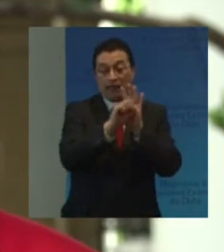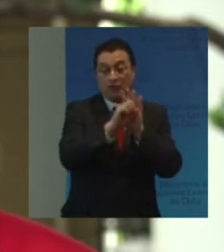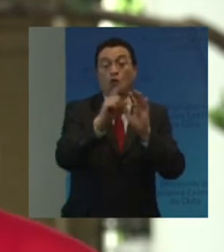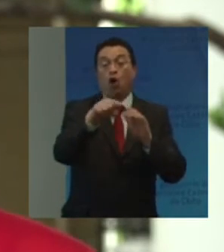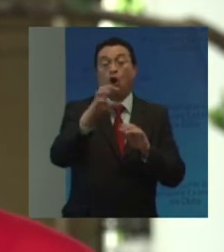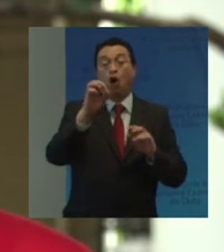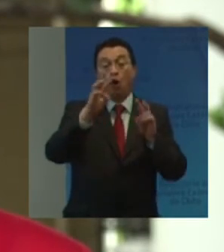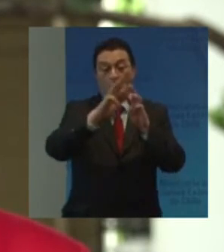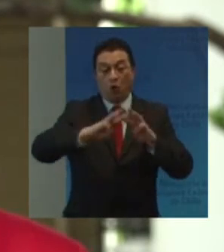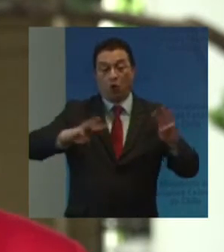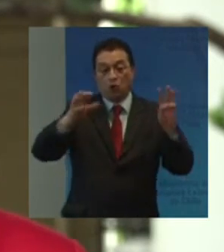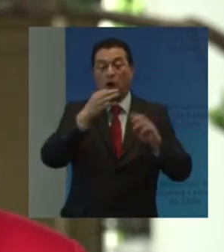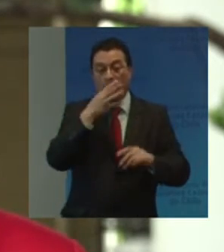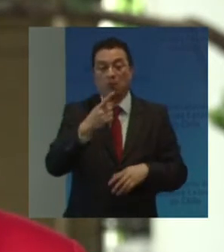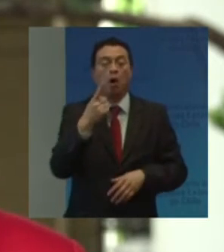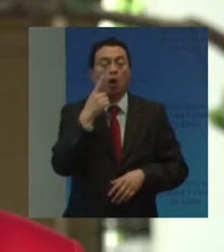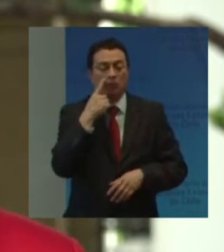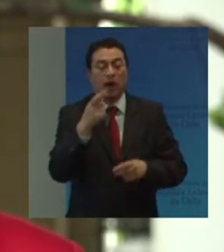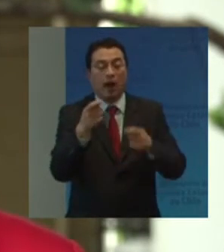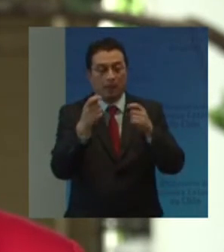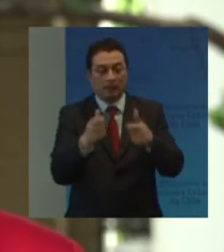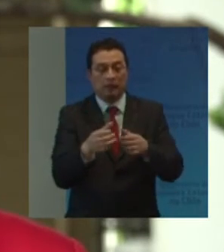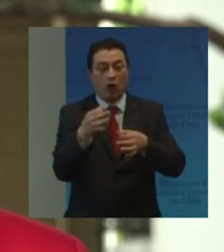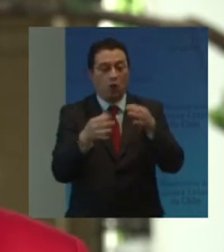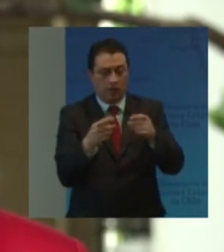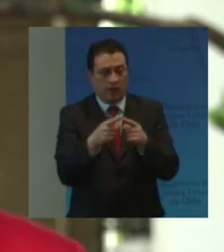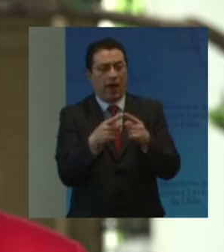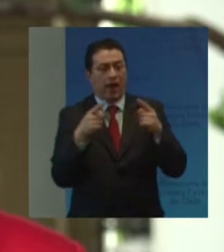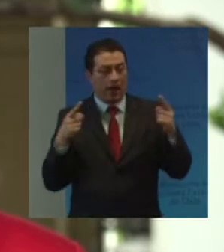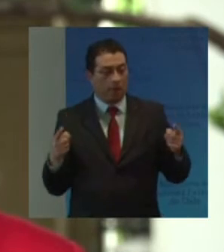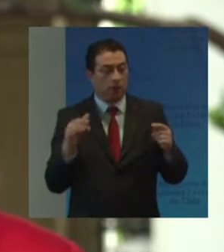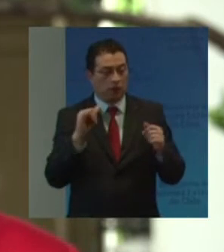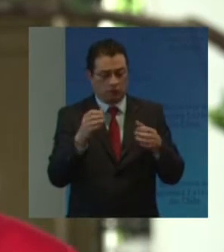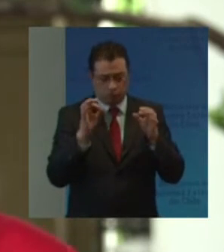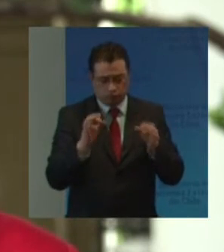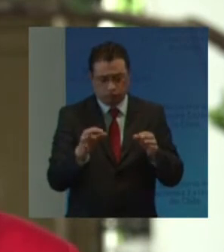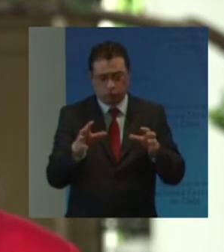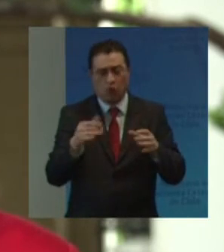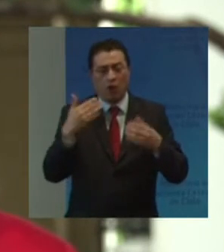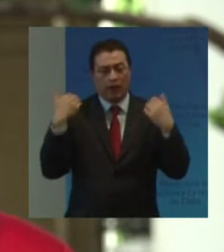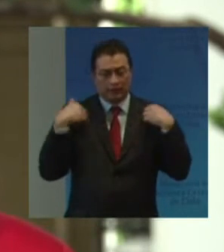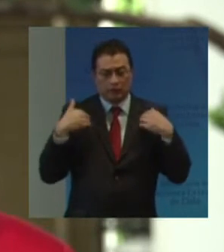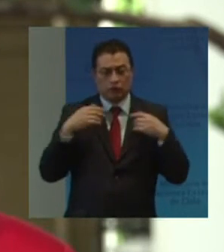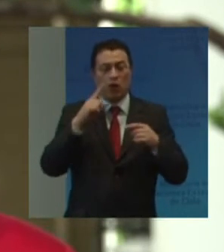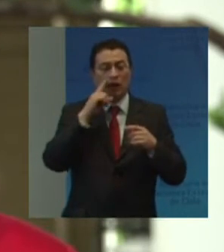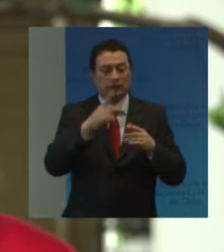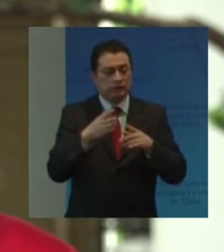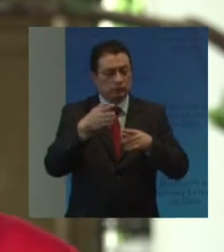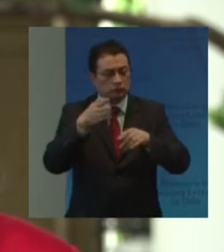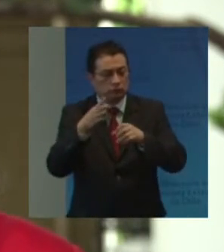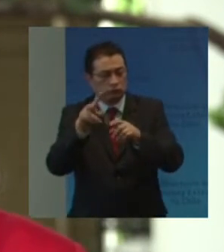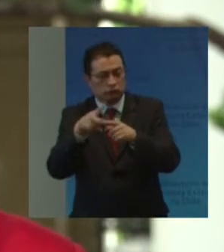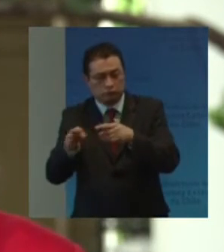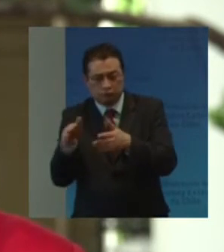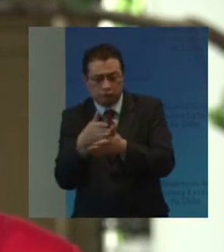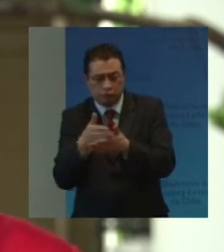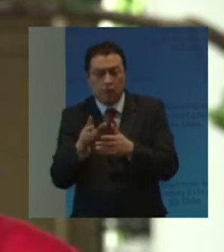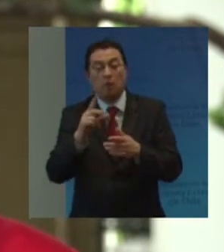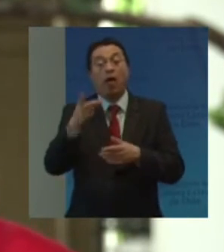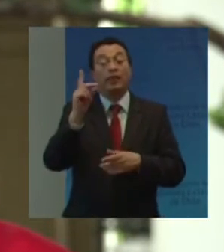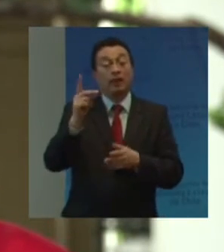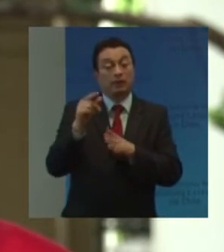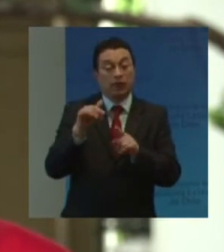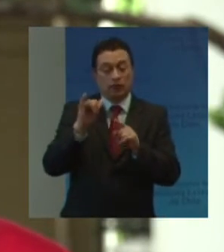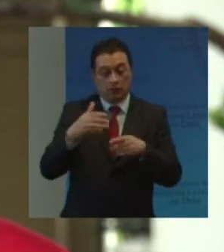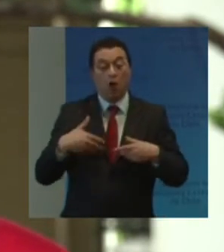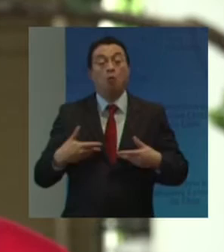Plantea el reconocimiento De una capacidad jurídica Amplia Y su pleno ejercicio Sin restricciones Por causa de discapacidad Así como también